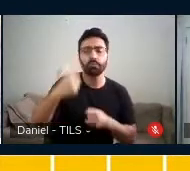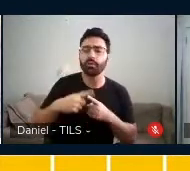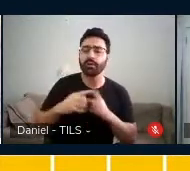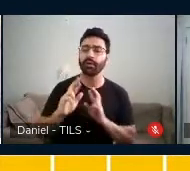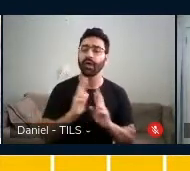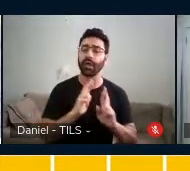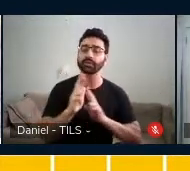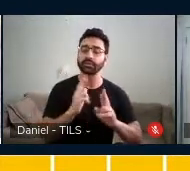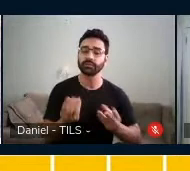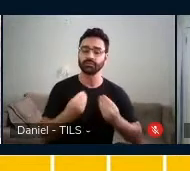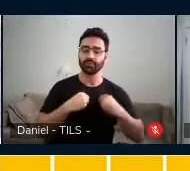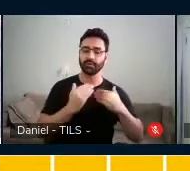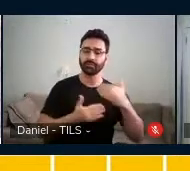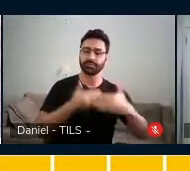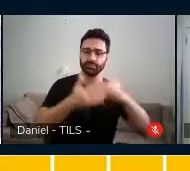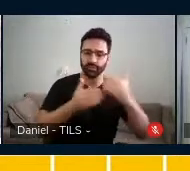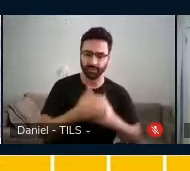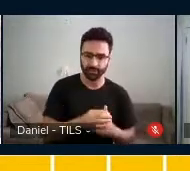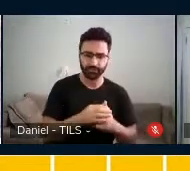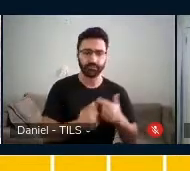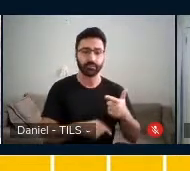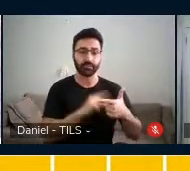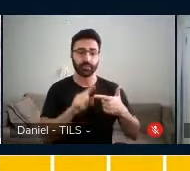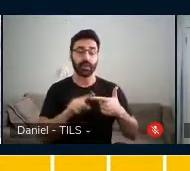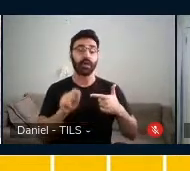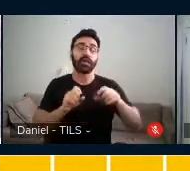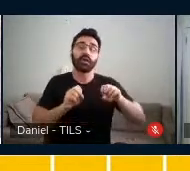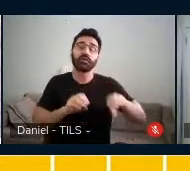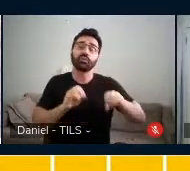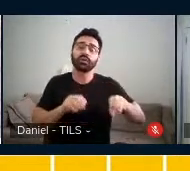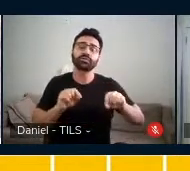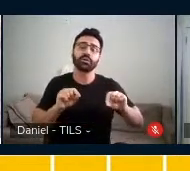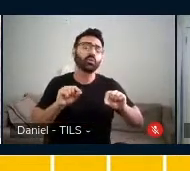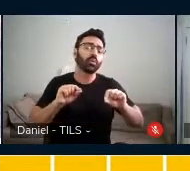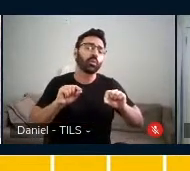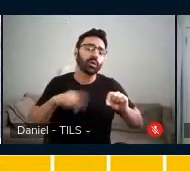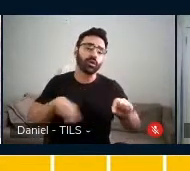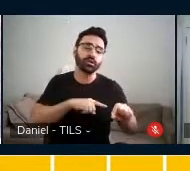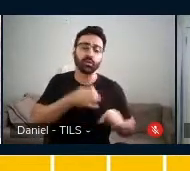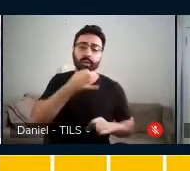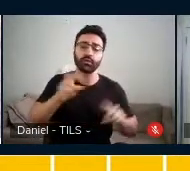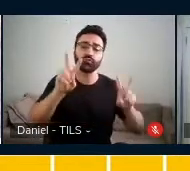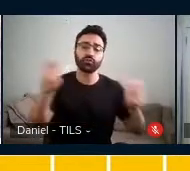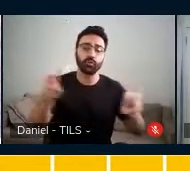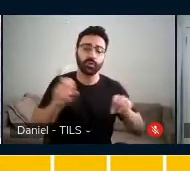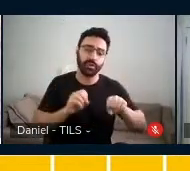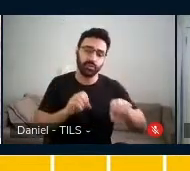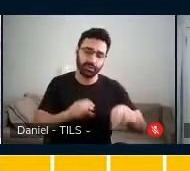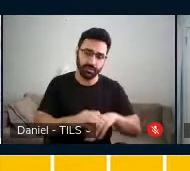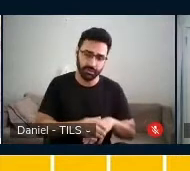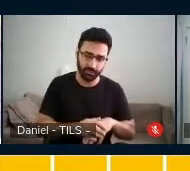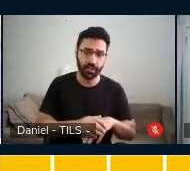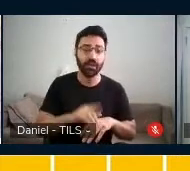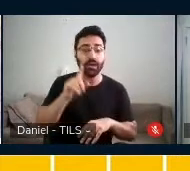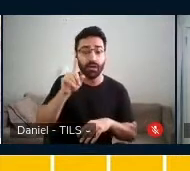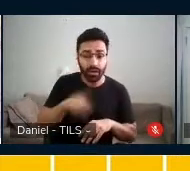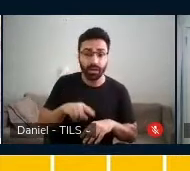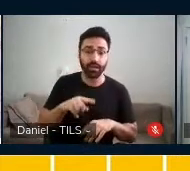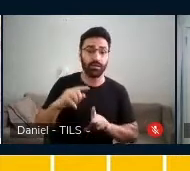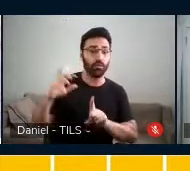Outra definição é educação. O a gente entende por educação? Ela é uma influência premeditada,